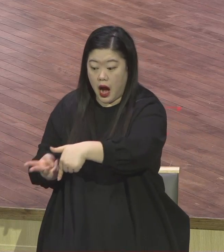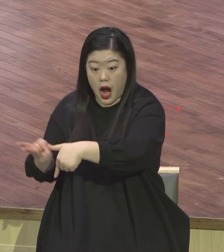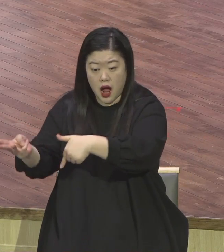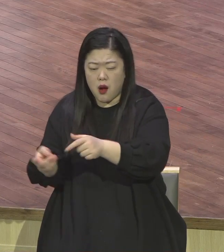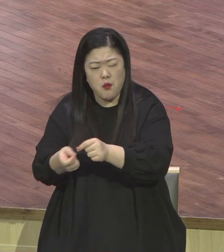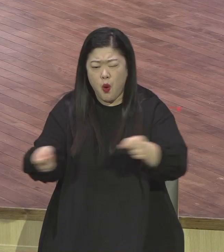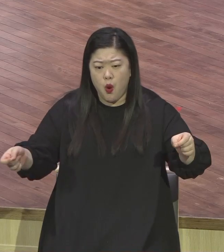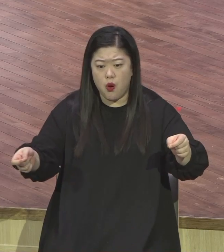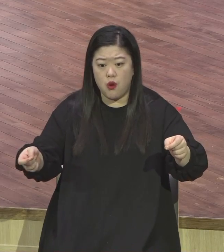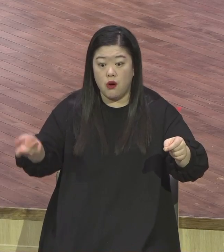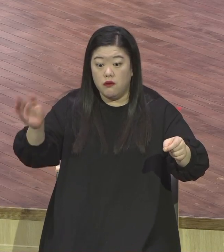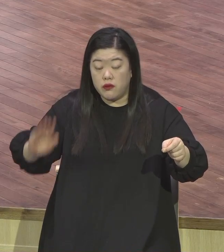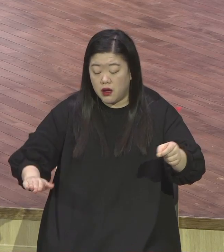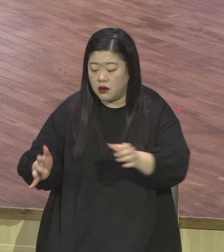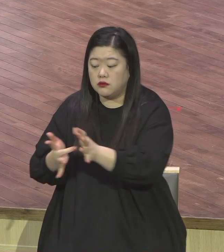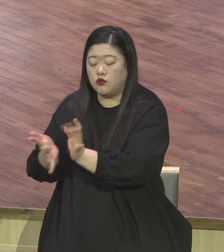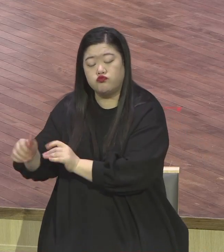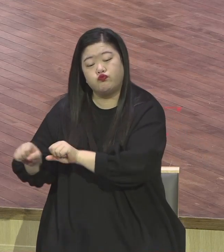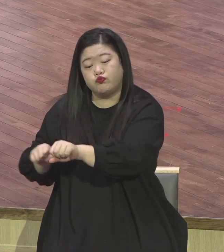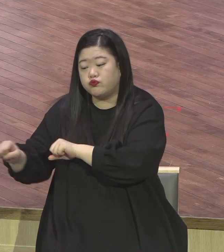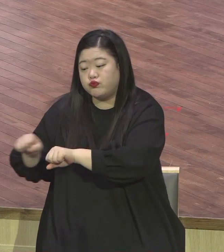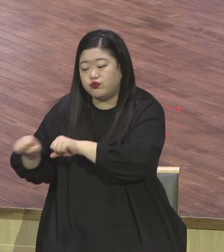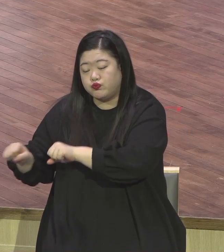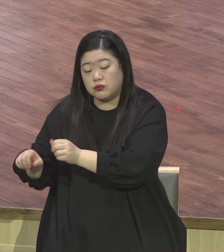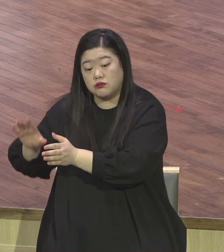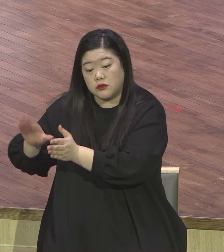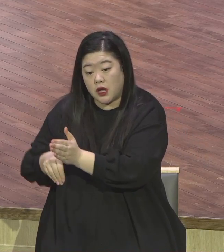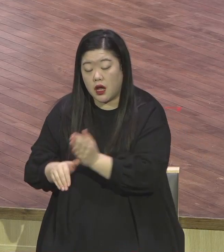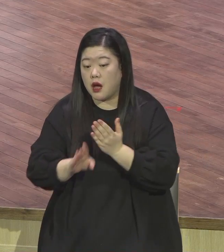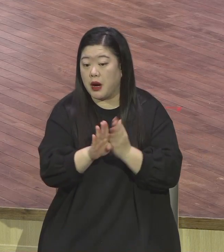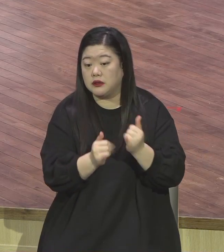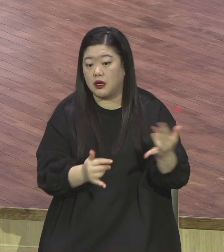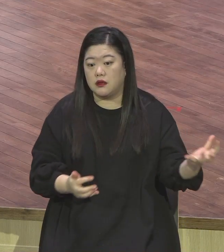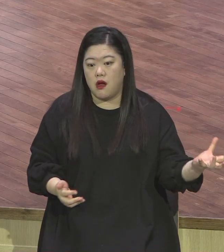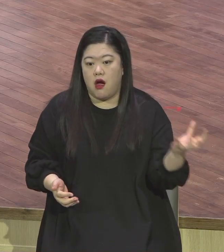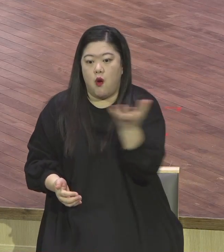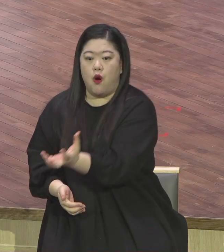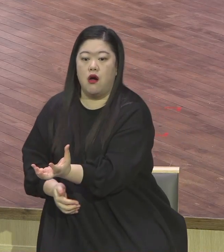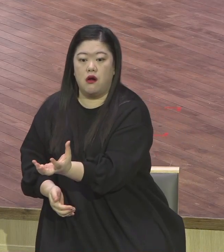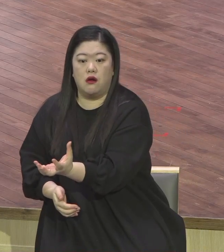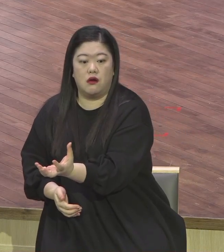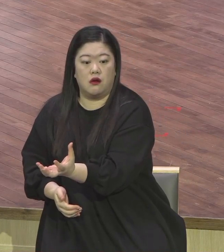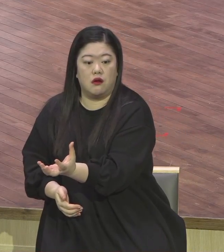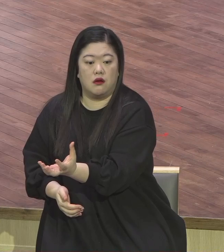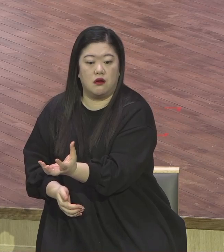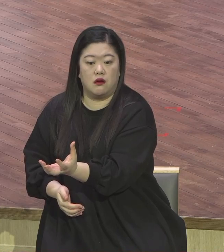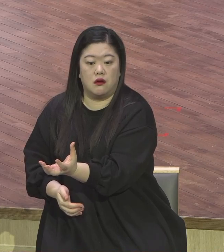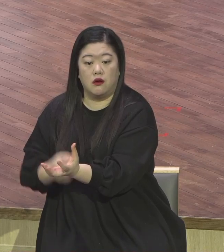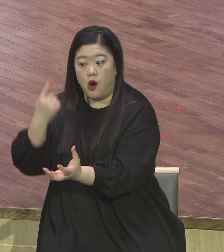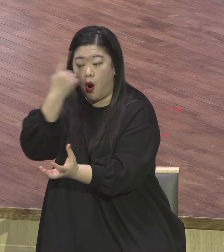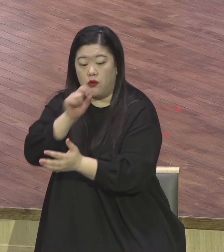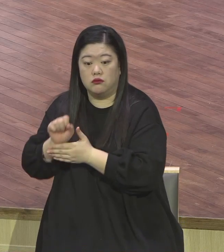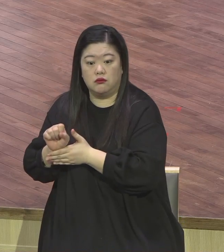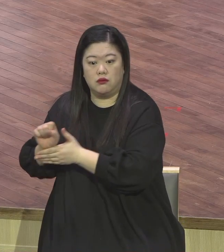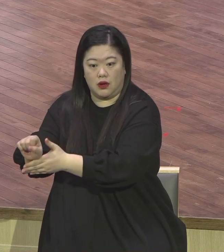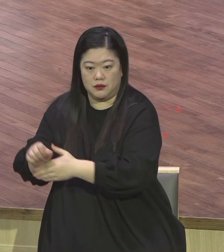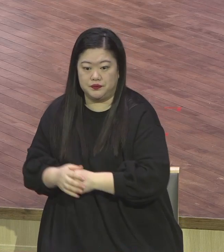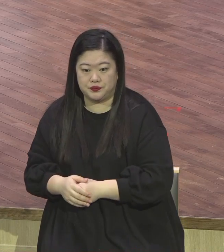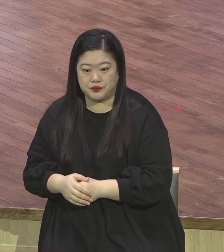당시 이들은 유대인들의 유대교의 최대 결정기관인 사내들인 공예.